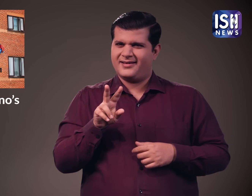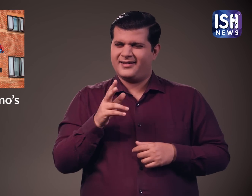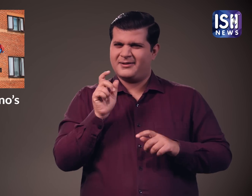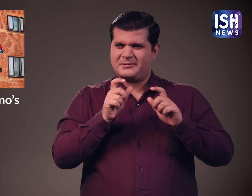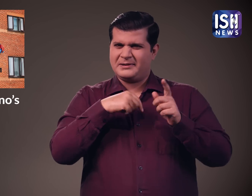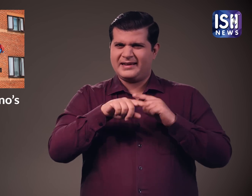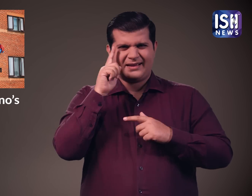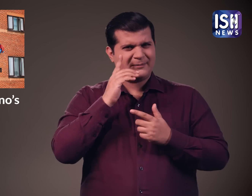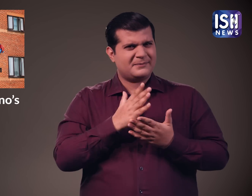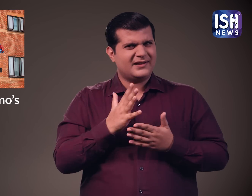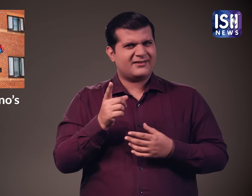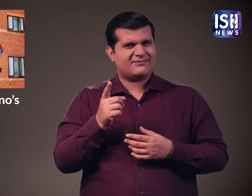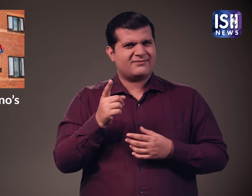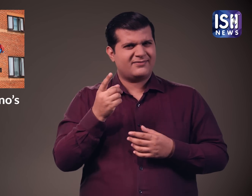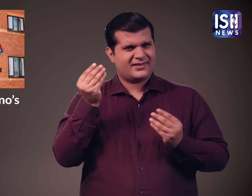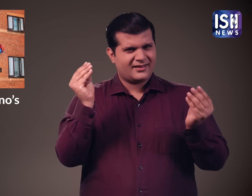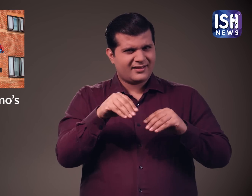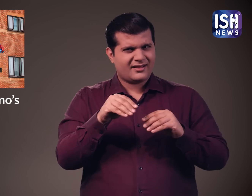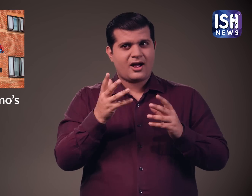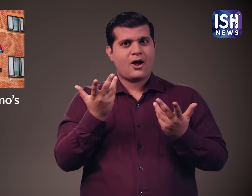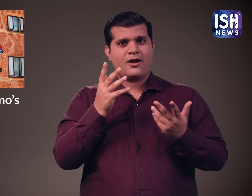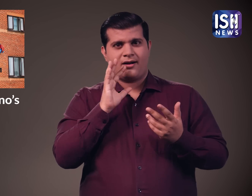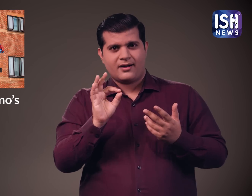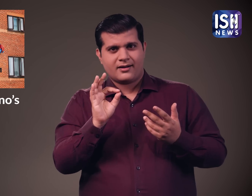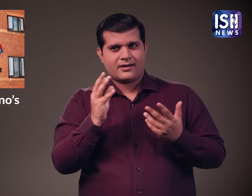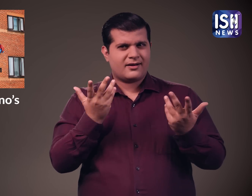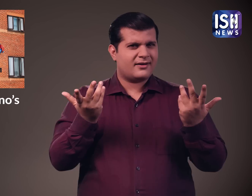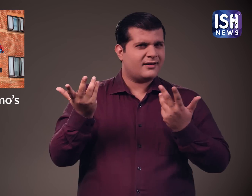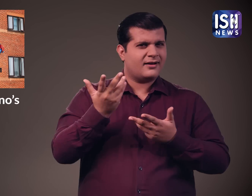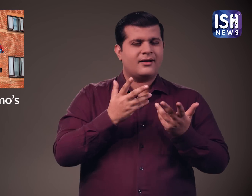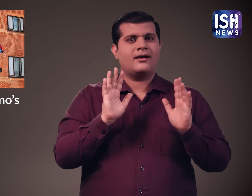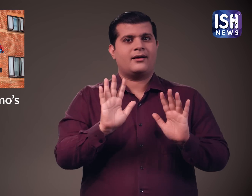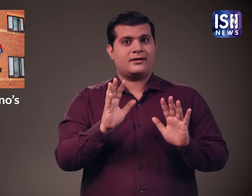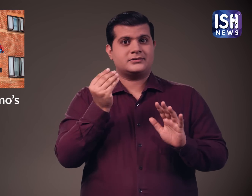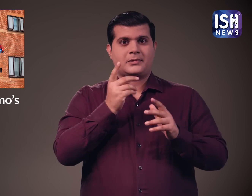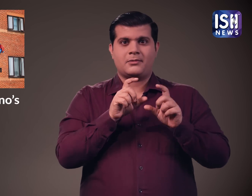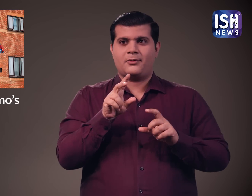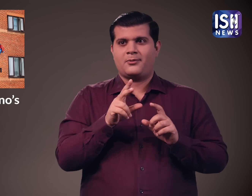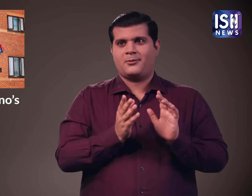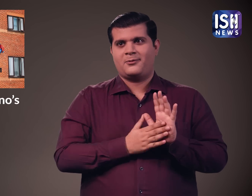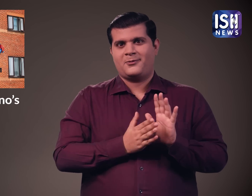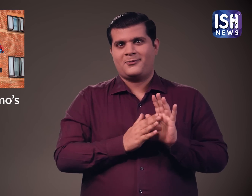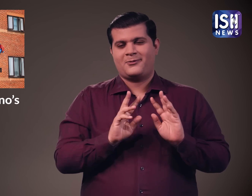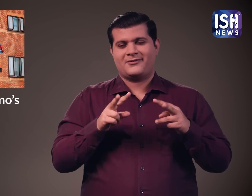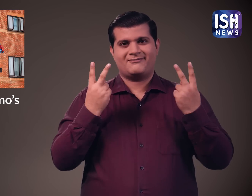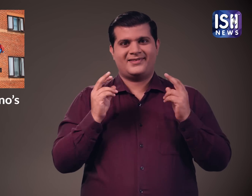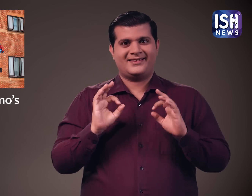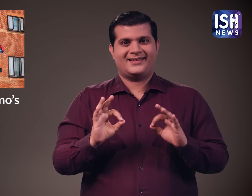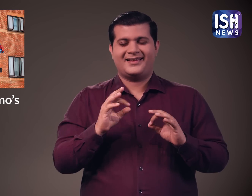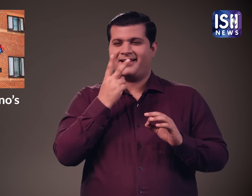था लोगों को यकीन नहीं हुआ और उन्हें इसे नकली मान लिया लोग आश्चरच अकित हुए और